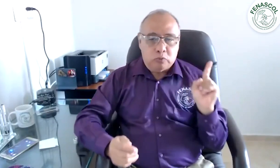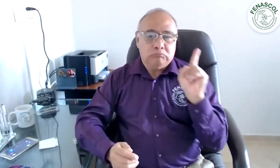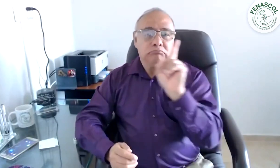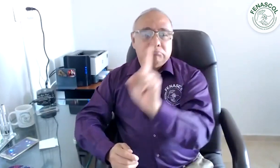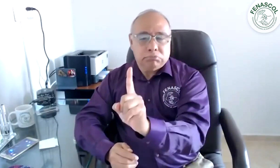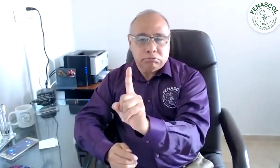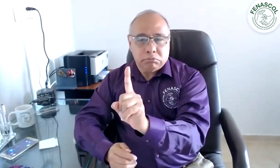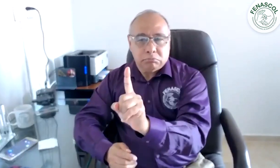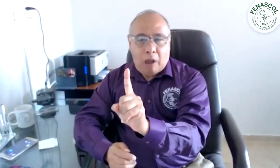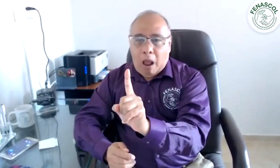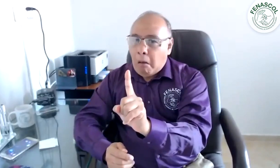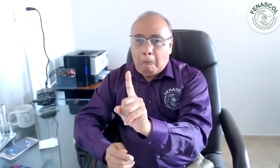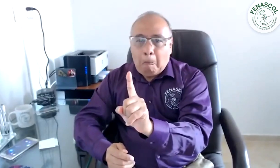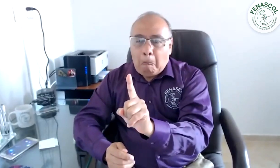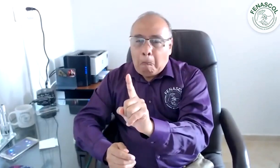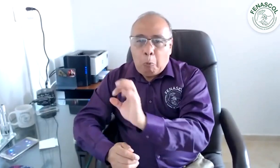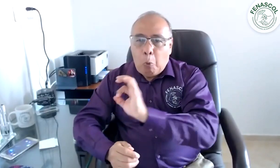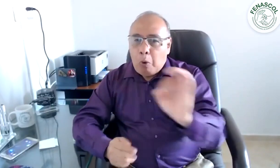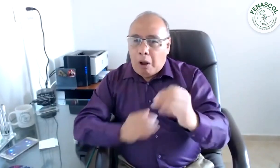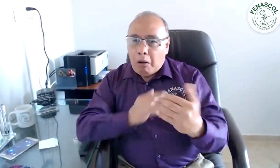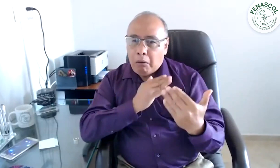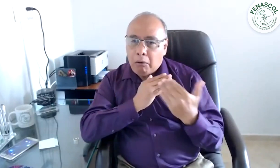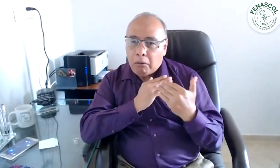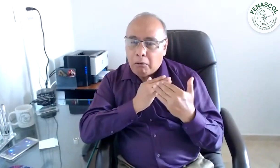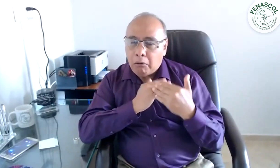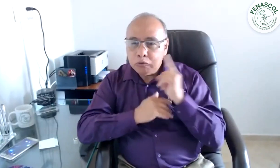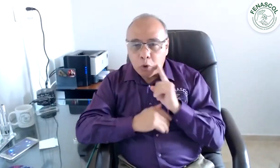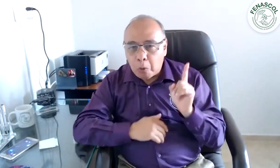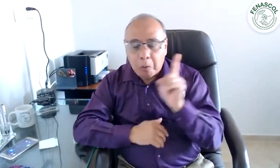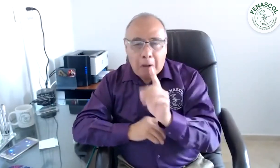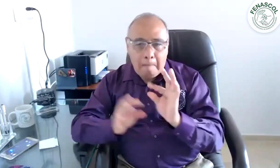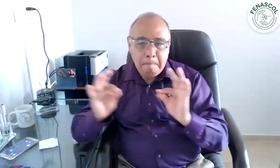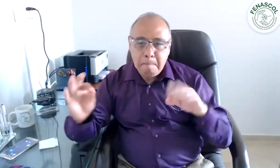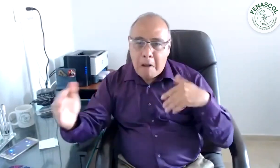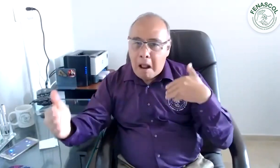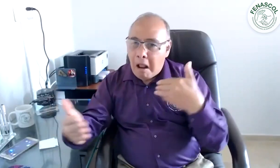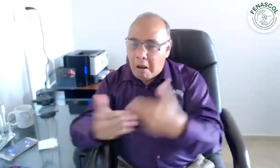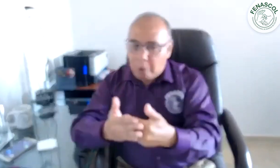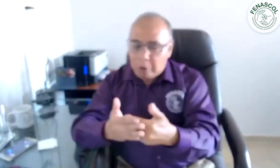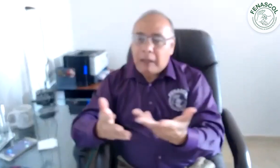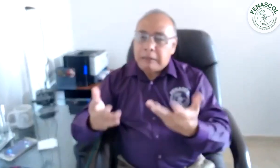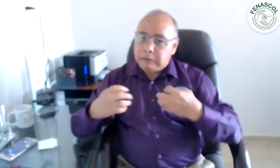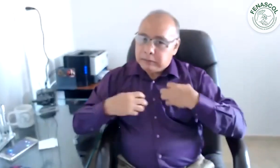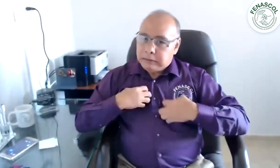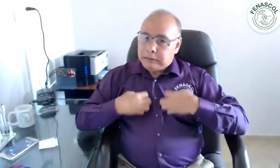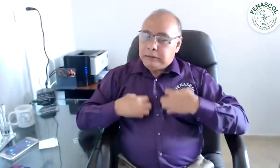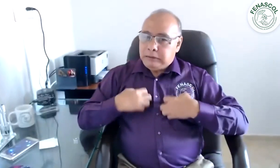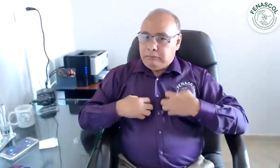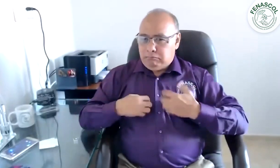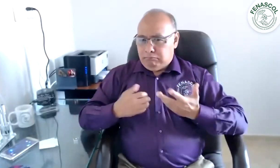solicitó la participación de personas sordas en los mismos. A pesar de esto, no se convocó nunca a la comunidad. Algo